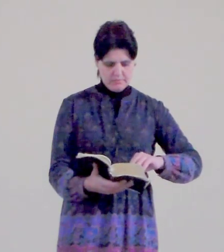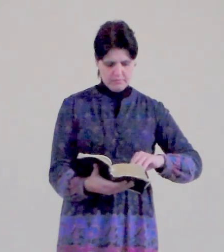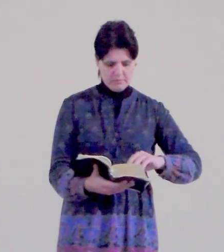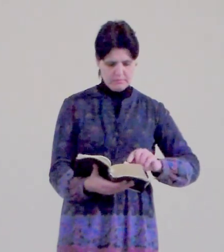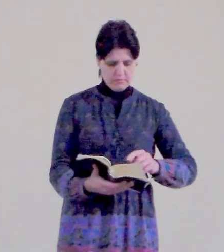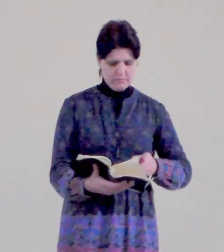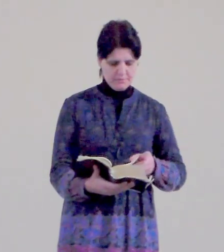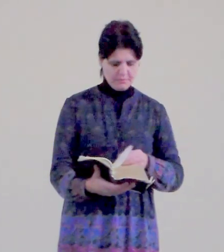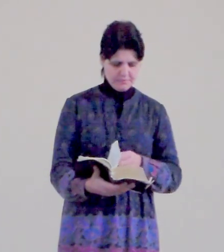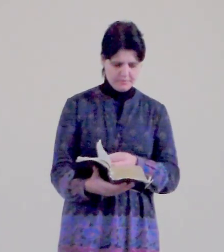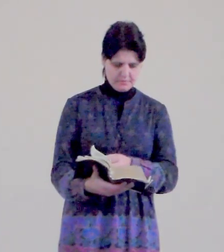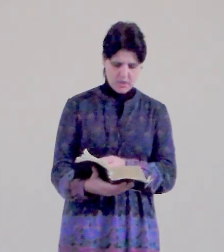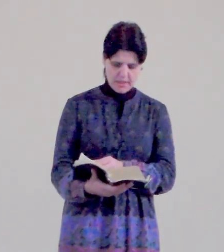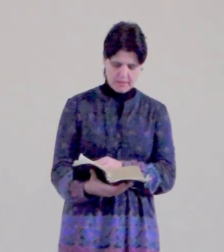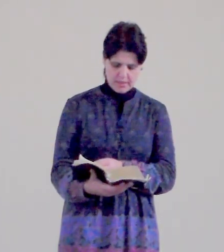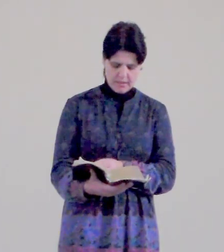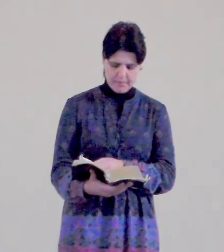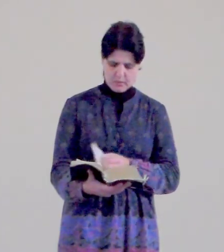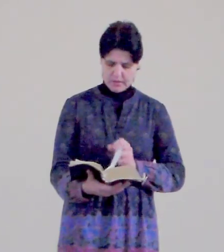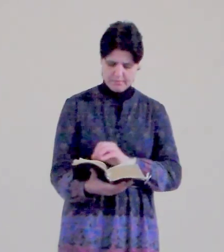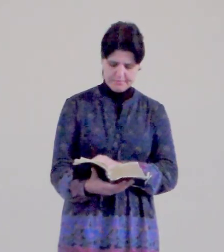13. kapitolám.